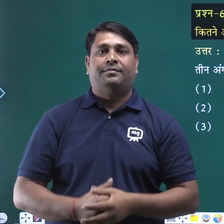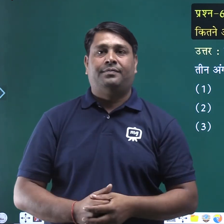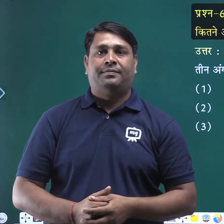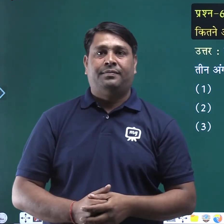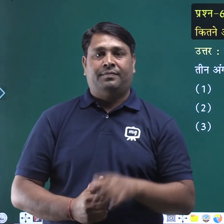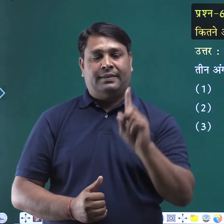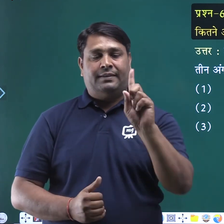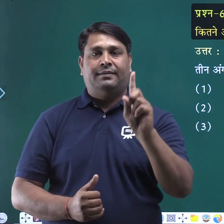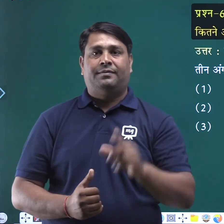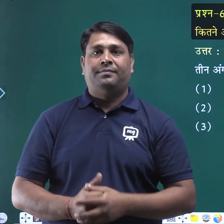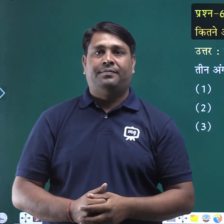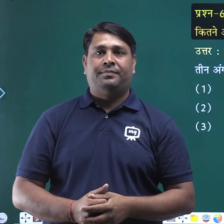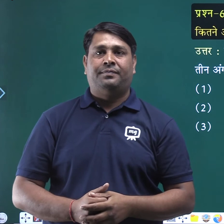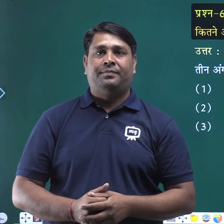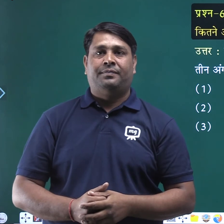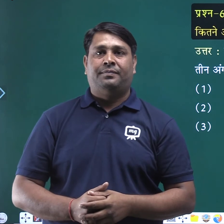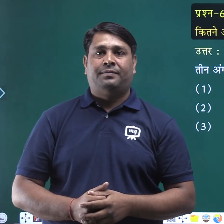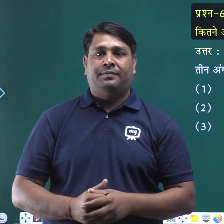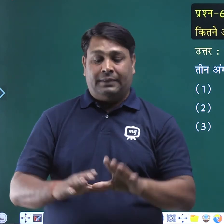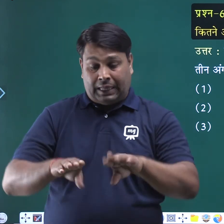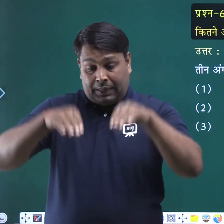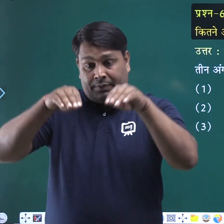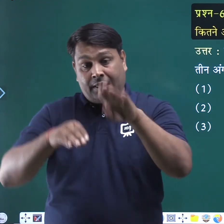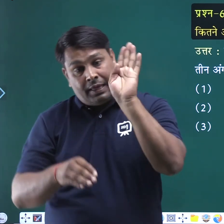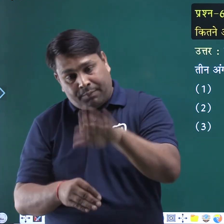एक विधाई का